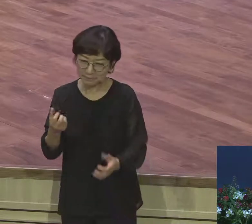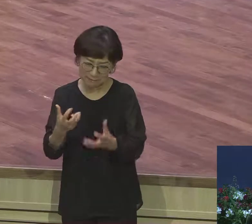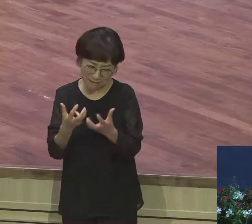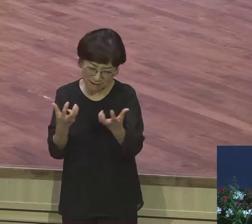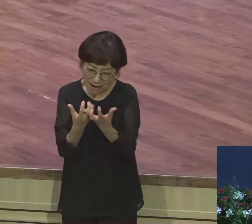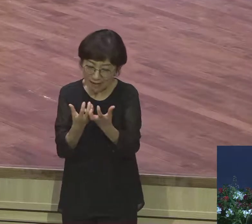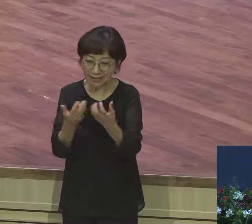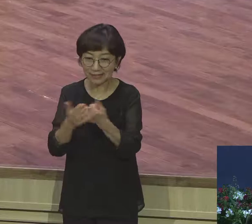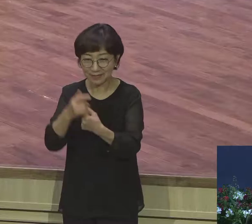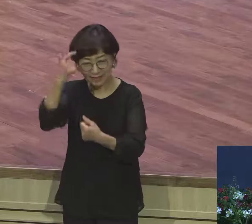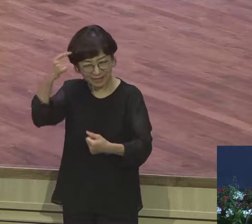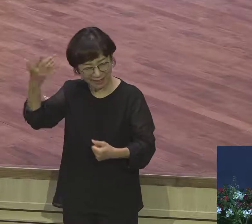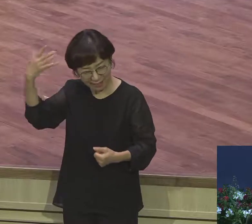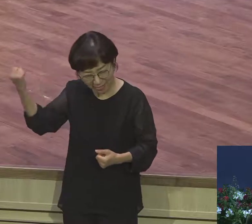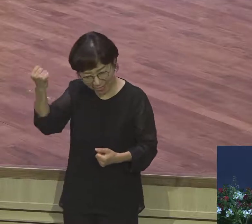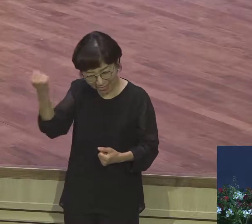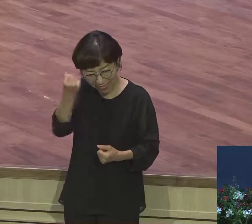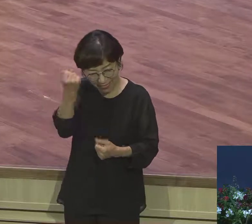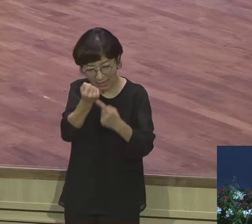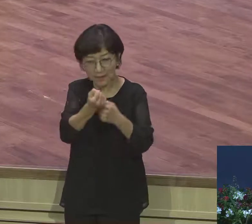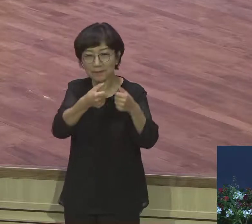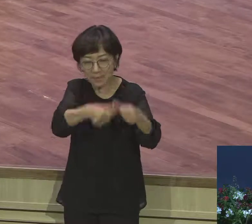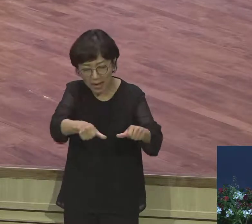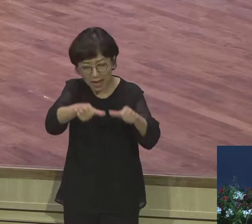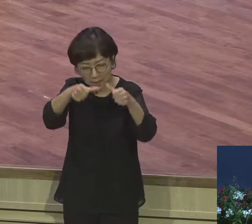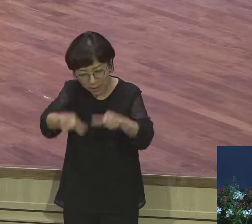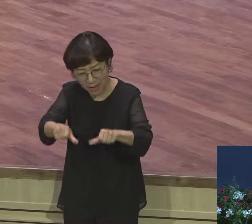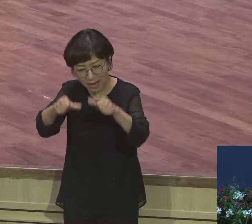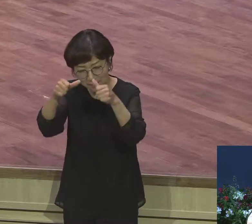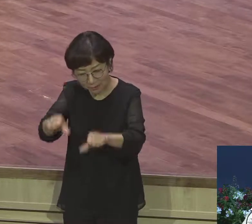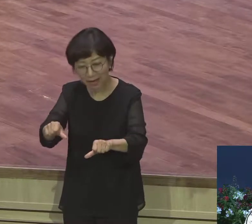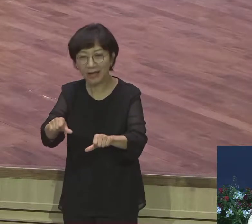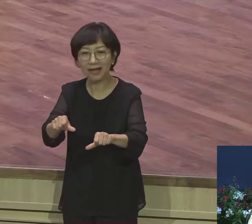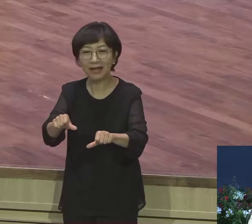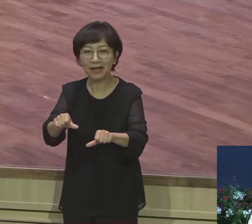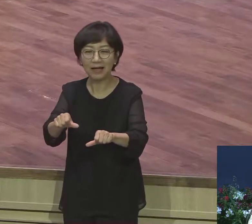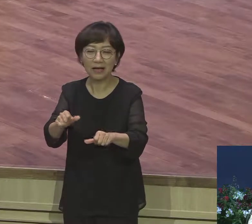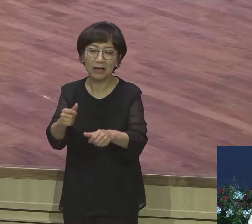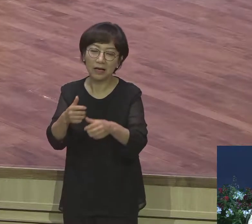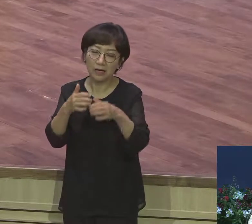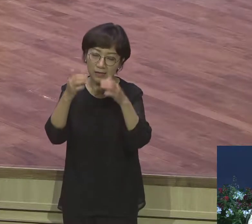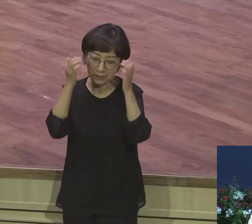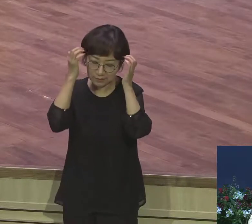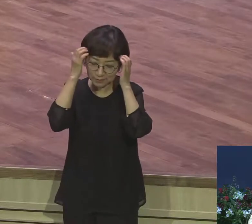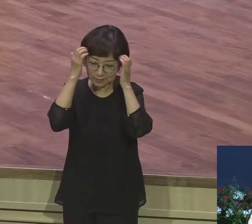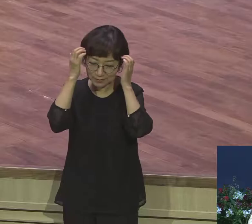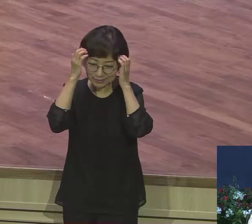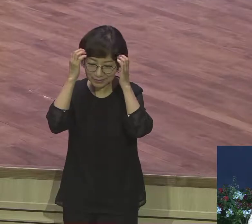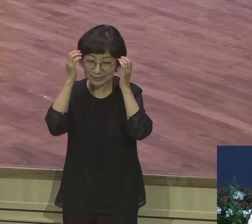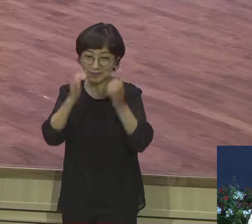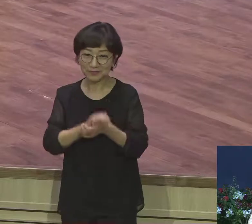이 옛털 중에 가장 중요한 게 뭐냐 오늘 보는 게 인본주의에요 인본주의 인본주의 옛털